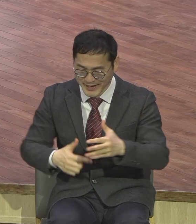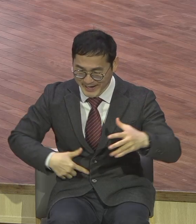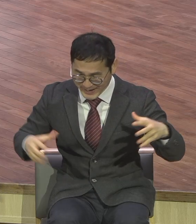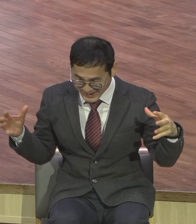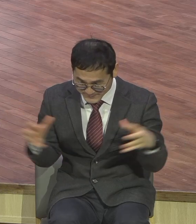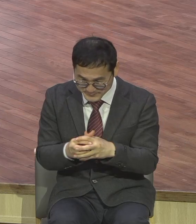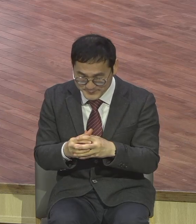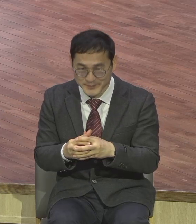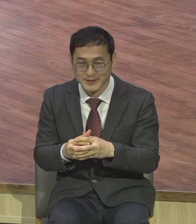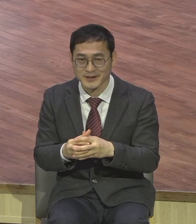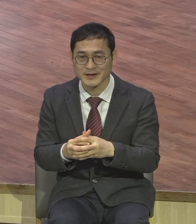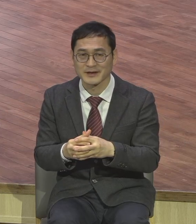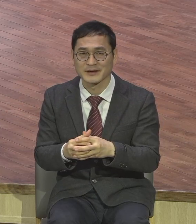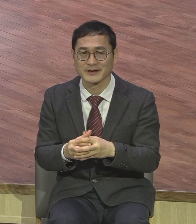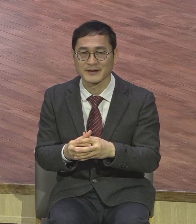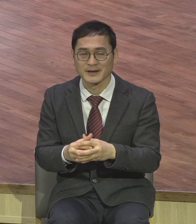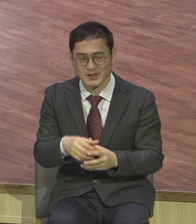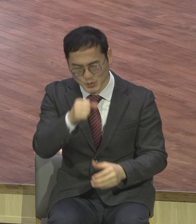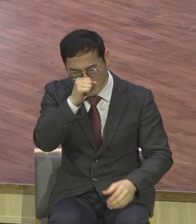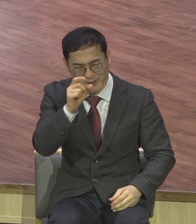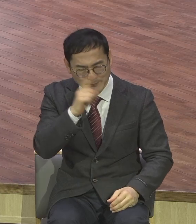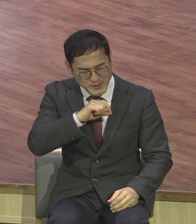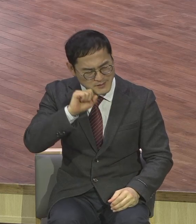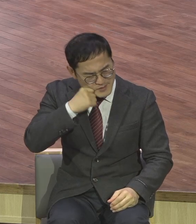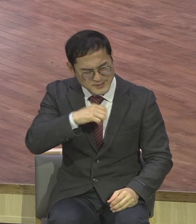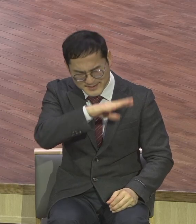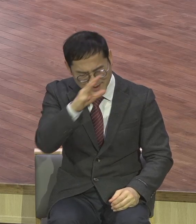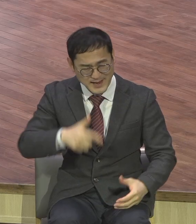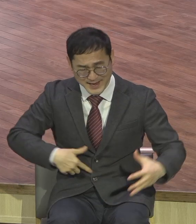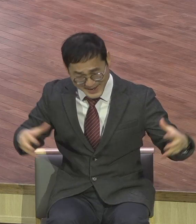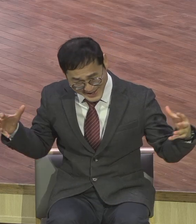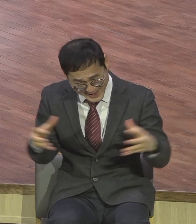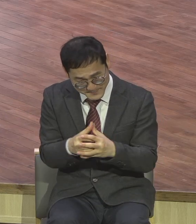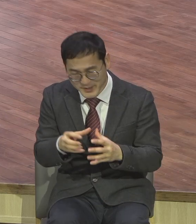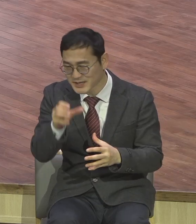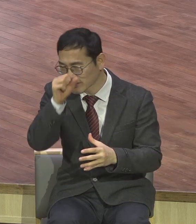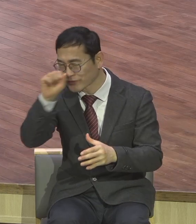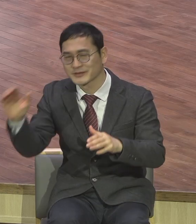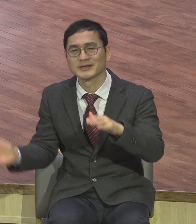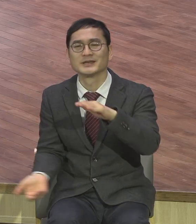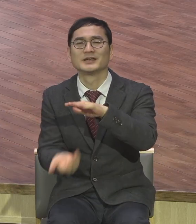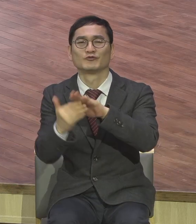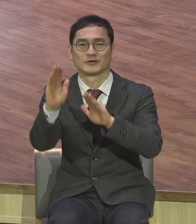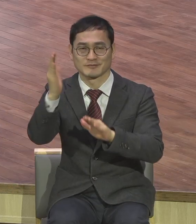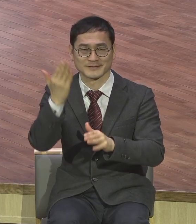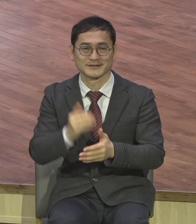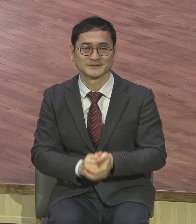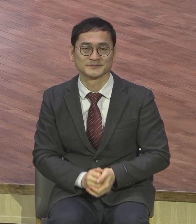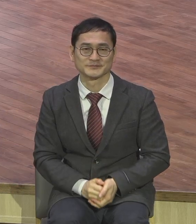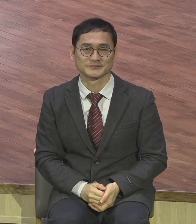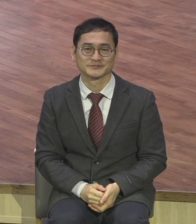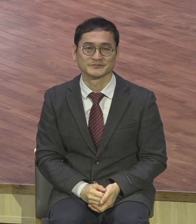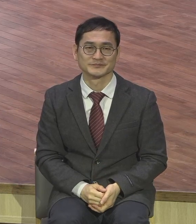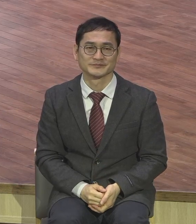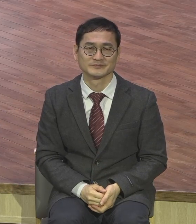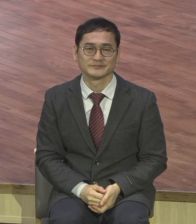왜 우리가 주인공이니까 복음 가진 자 복음 누리는 자가 주인공이니까 여러분 주인공